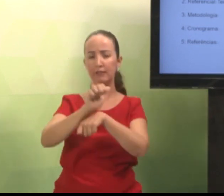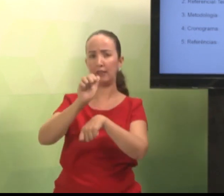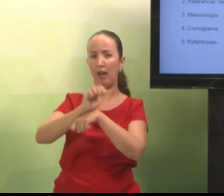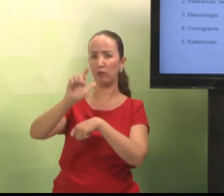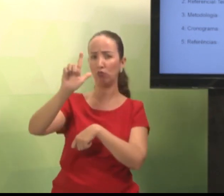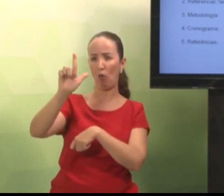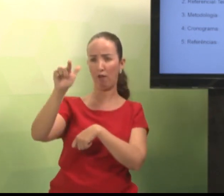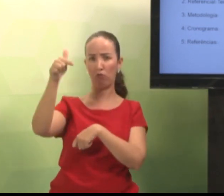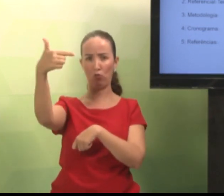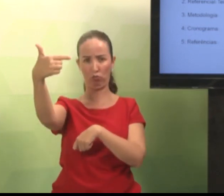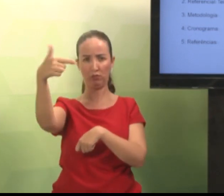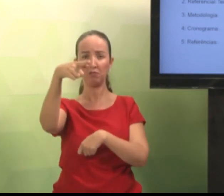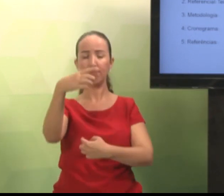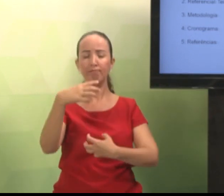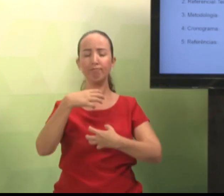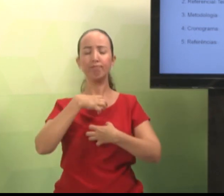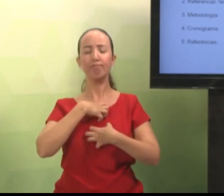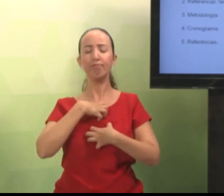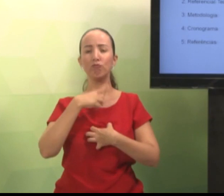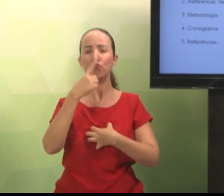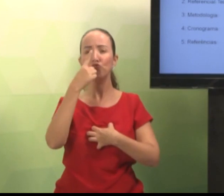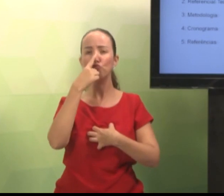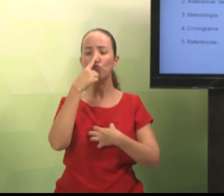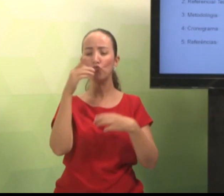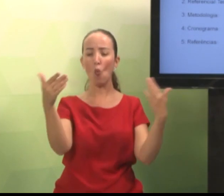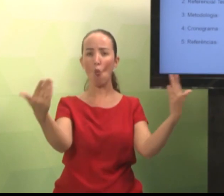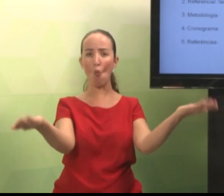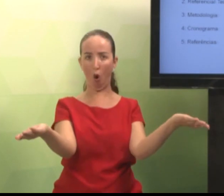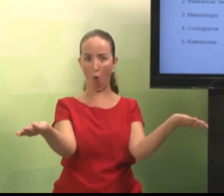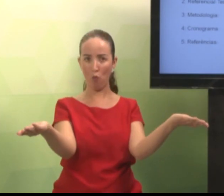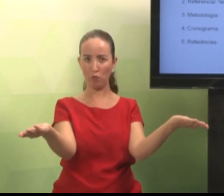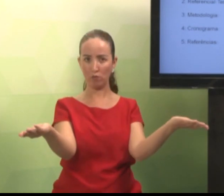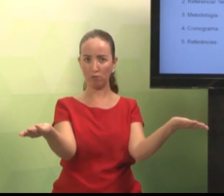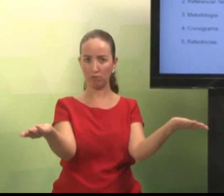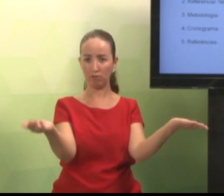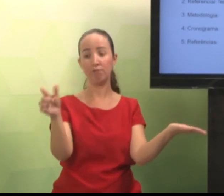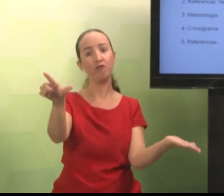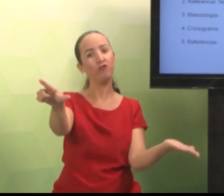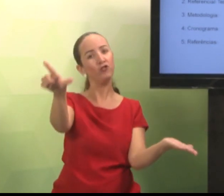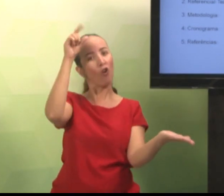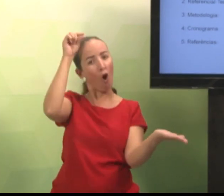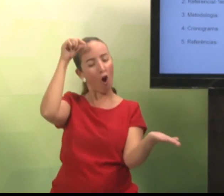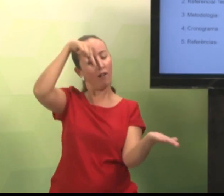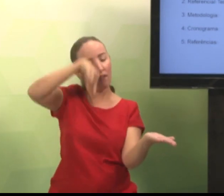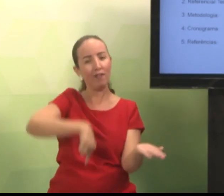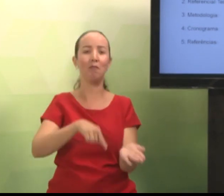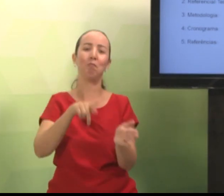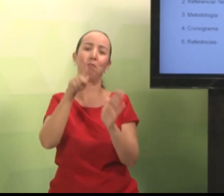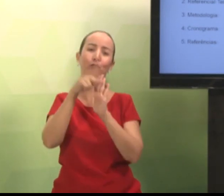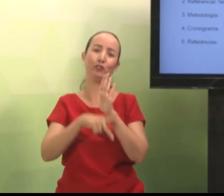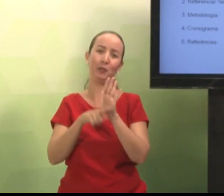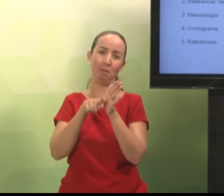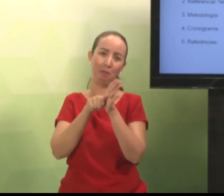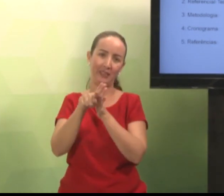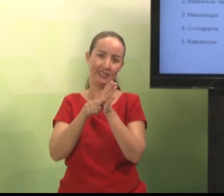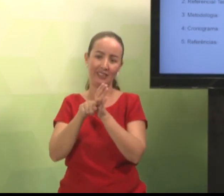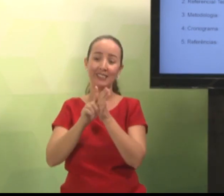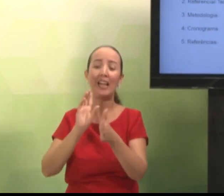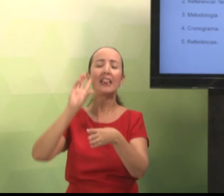estágio de L1 ou L2, você tem que ver qual dessas áreas você tem mais afinidade. Então, você vai escolher e pode utilizar